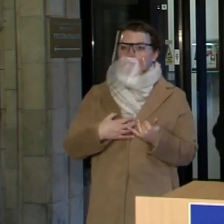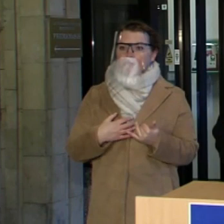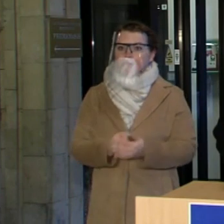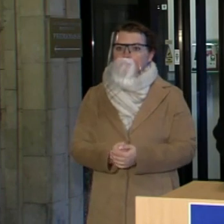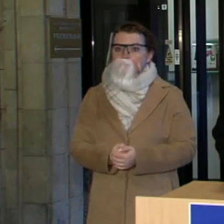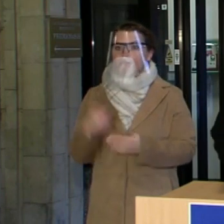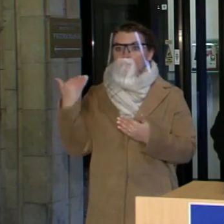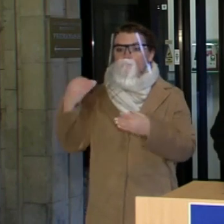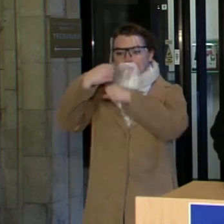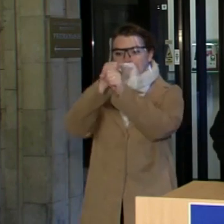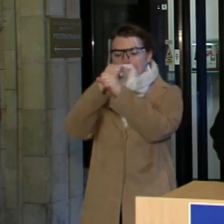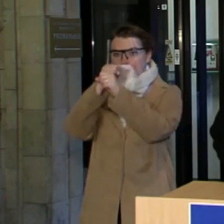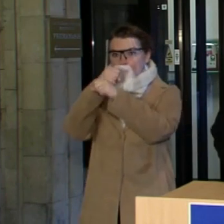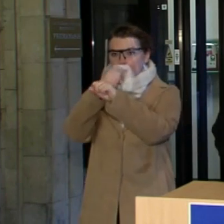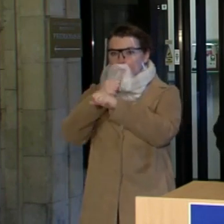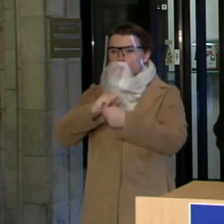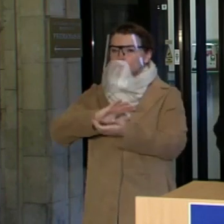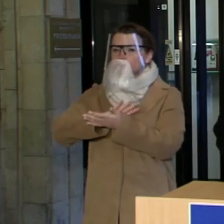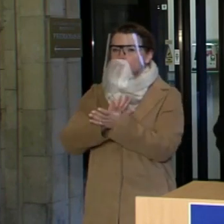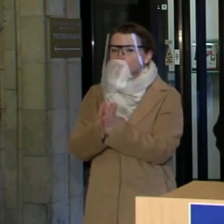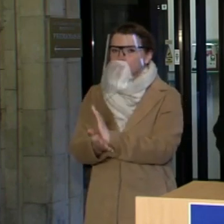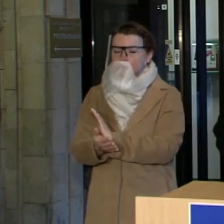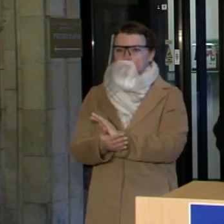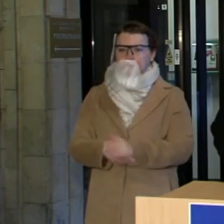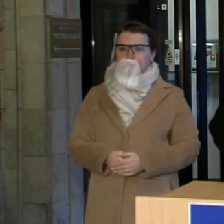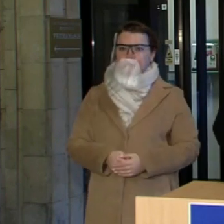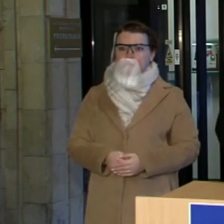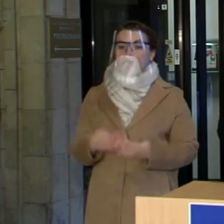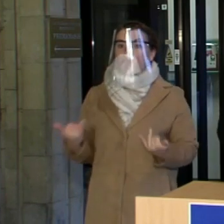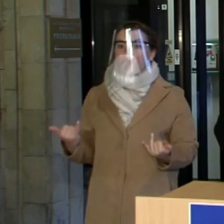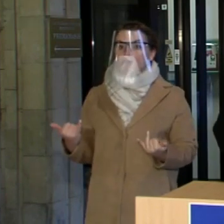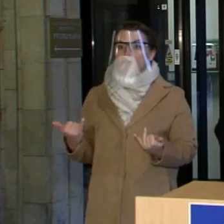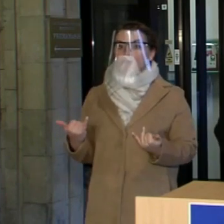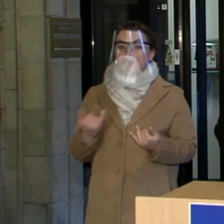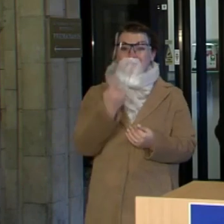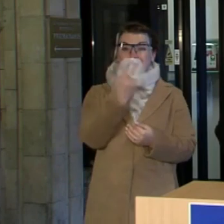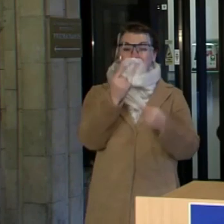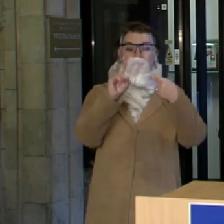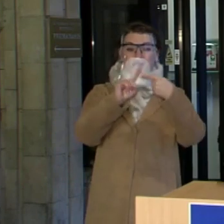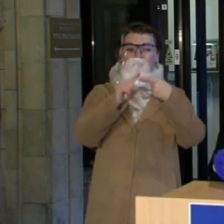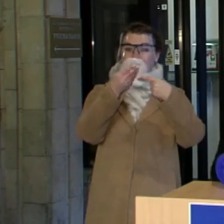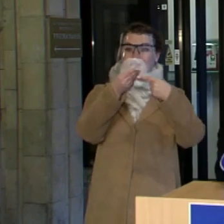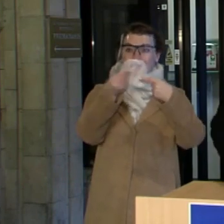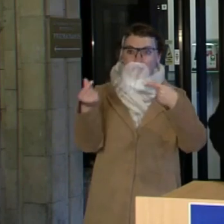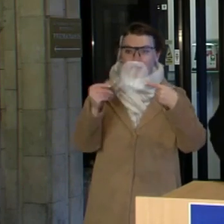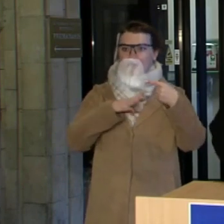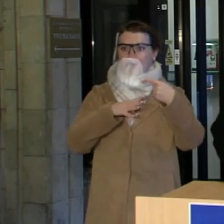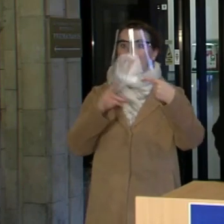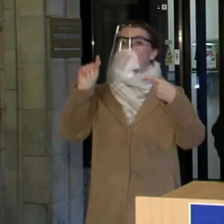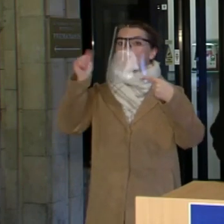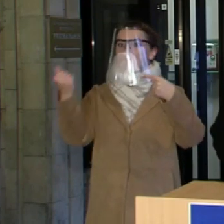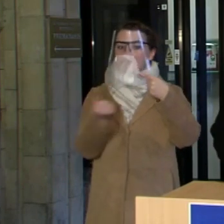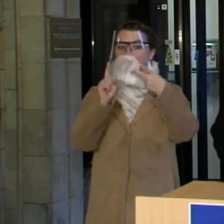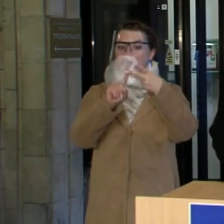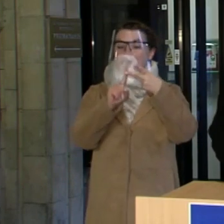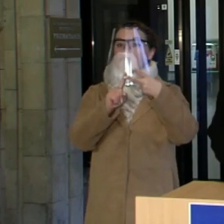laboratorijų užkimšimas. Ir šiandien, ko gero, pirmos problemas nebeįmanoma išspręsti nei sprendus antrosios.